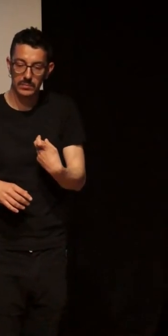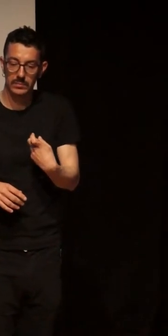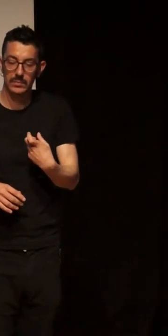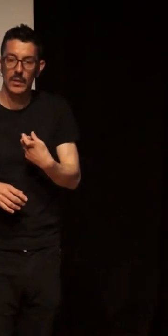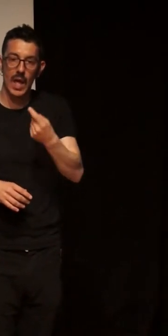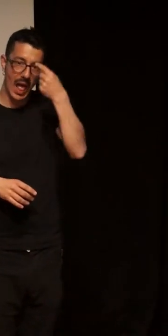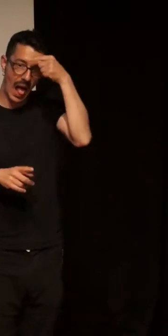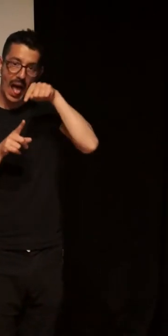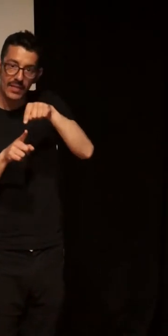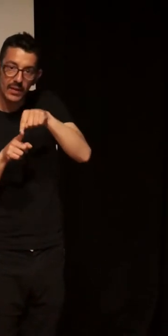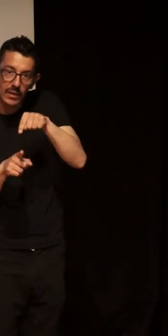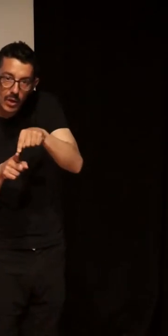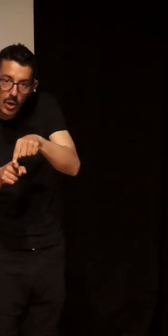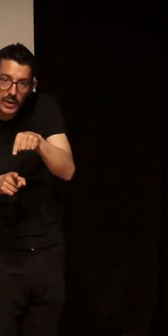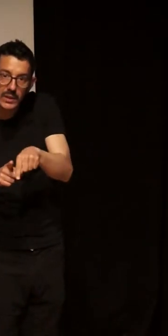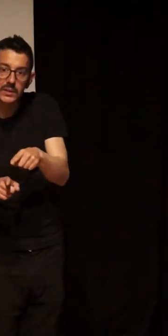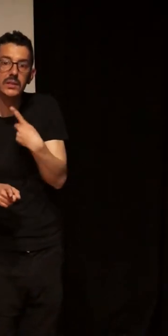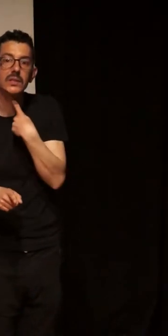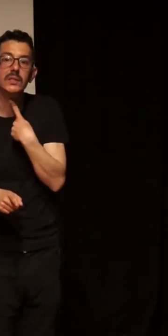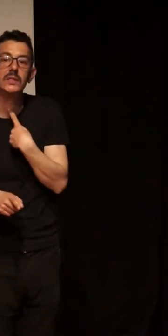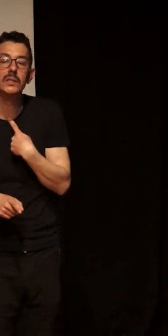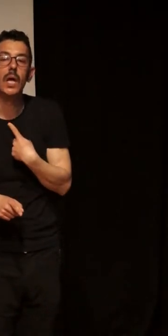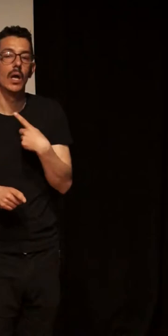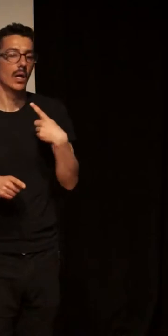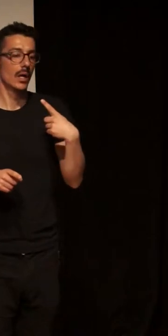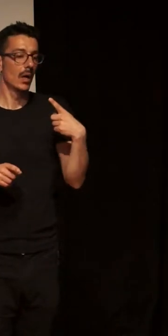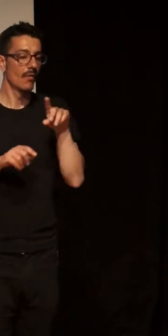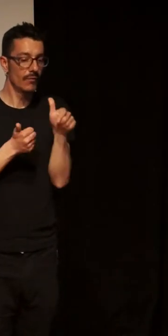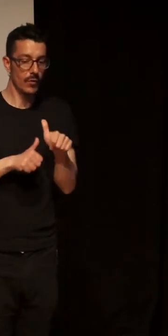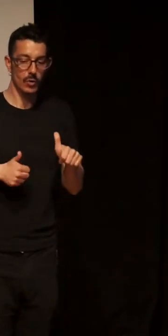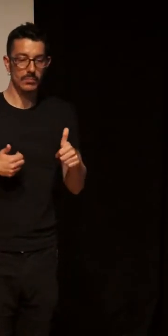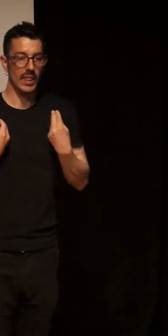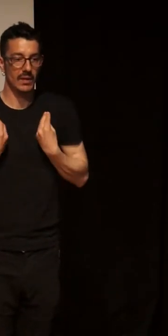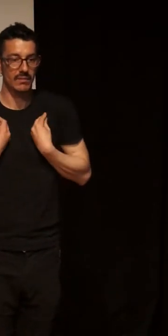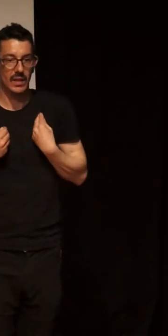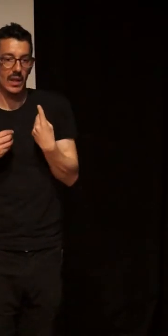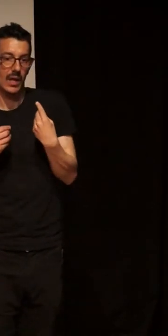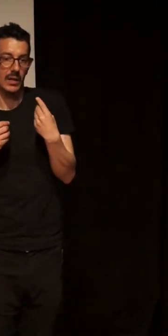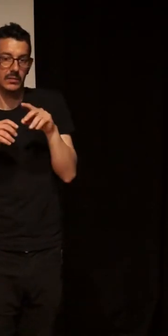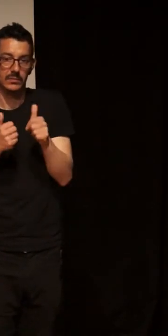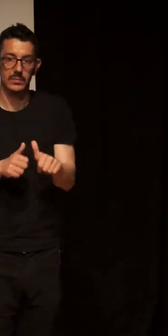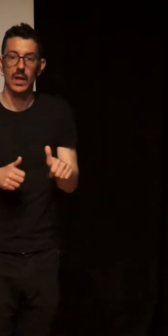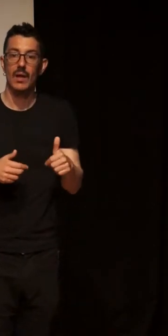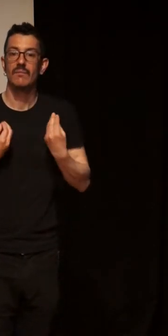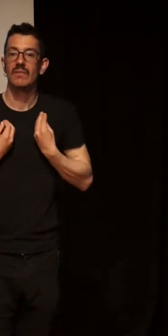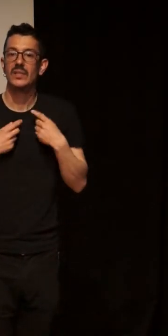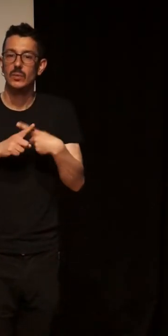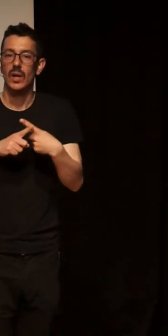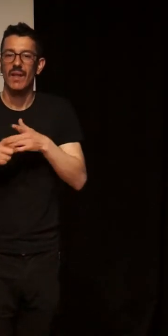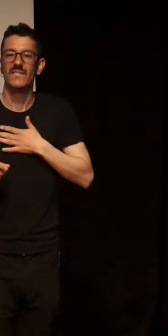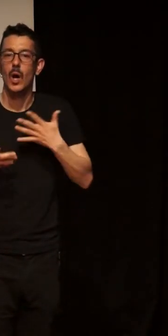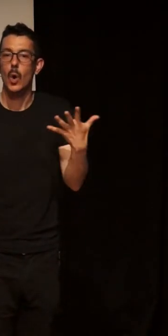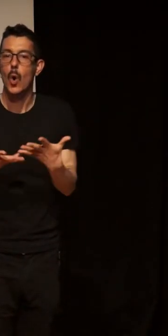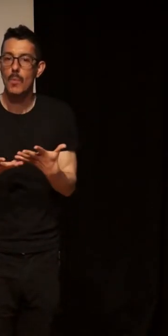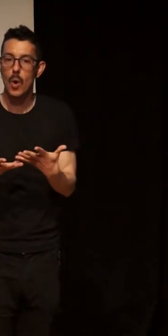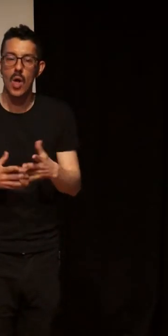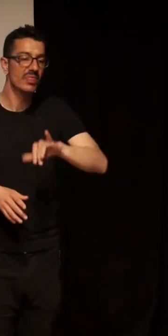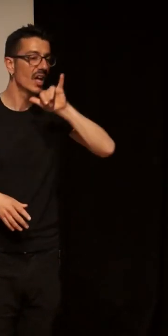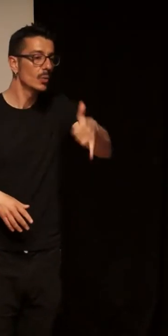life, about how we wanted to live our sexuality, about the renunciations that we to do and about our own loss. And also,